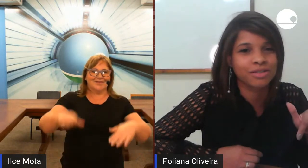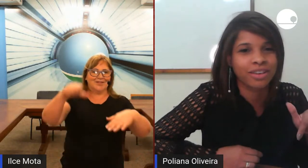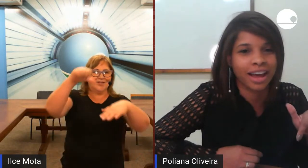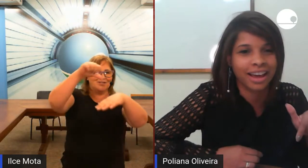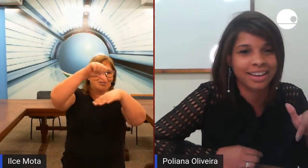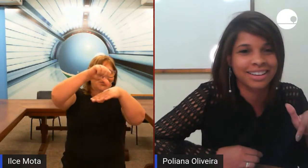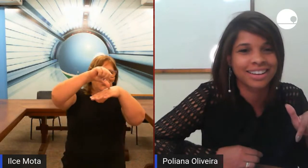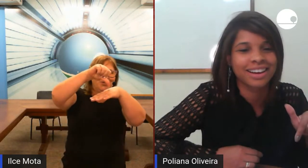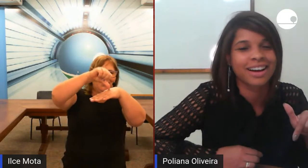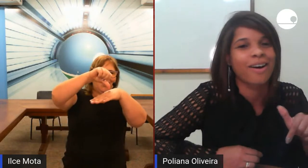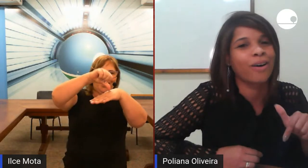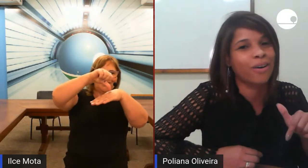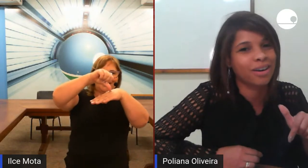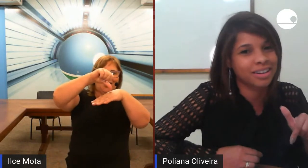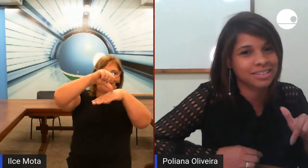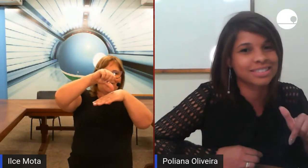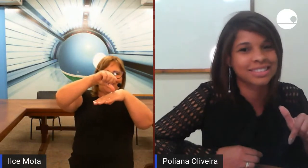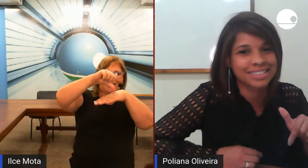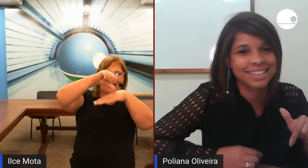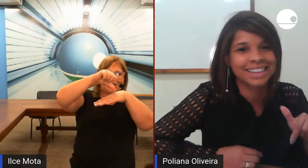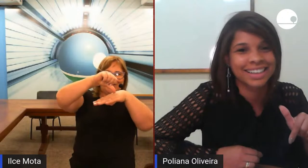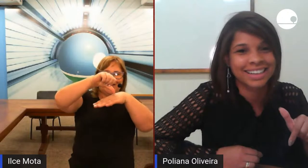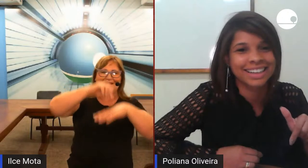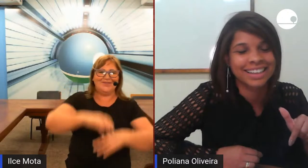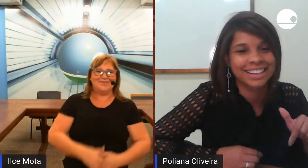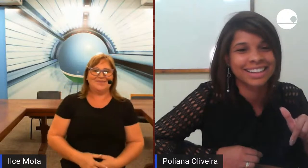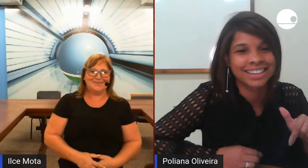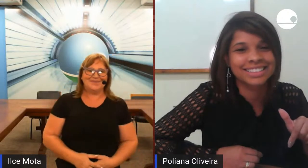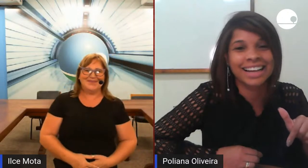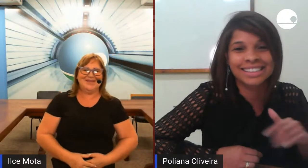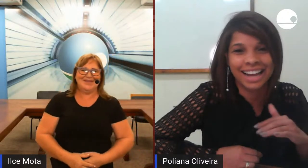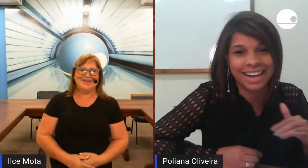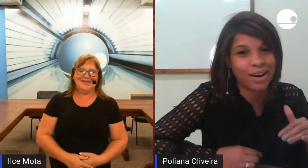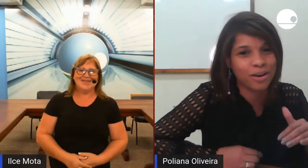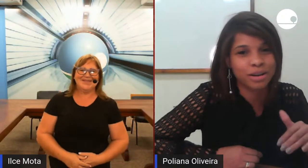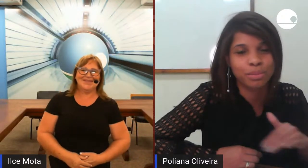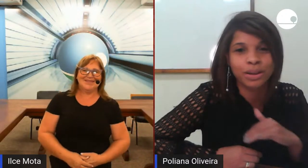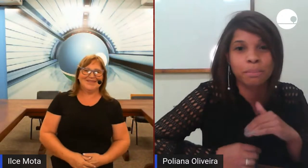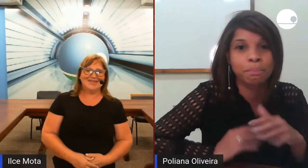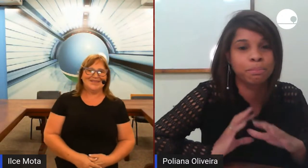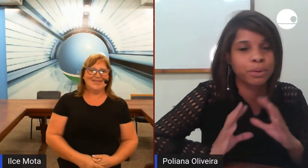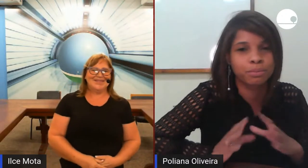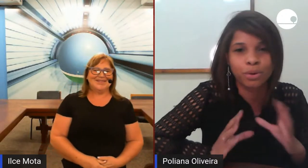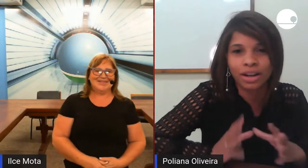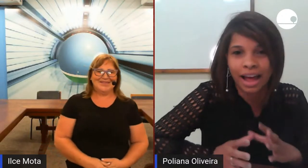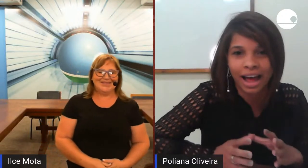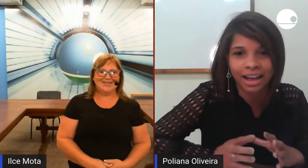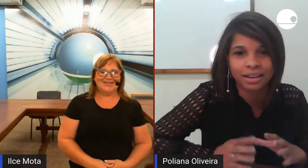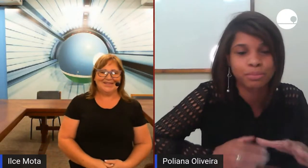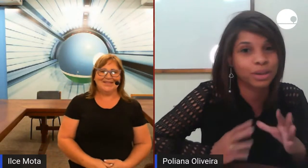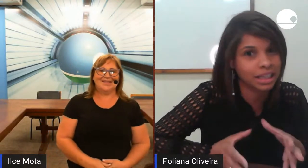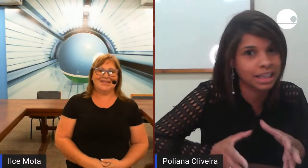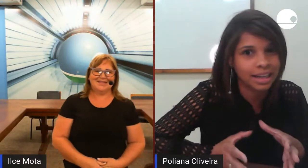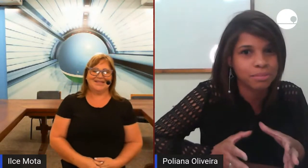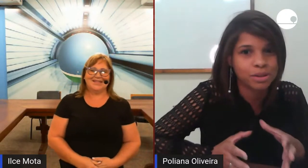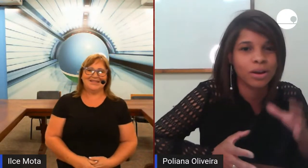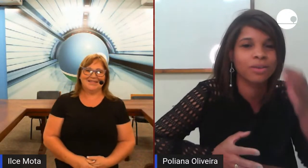Nifem Nifem o seu valor da modalidade Nifem já está na hora porque por lá por aqui né pessoal